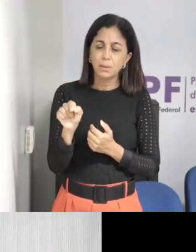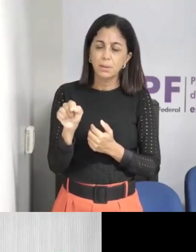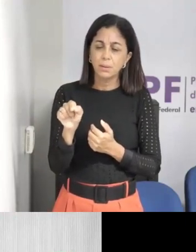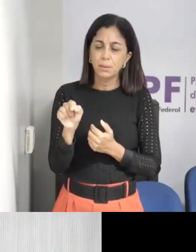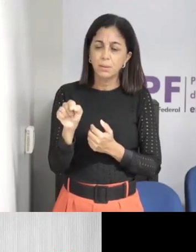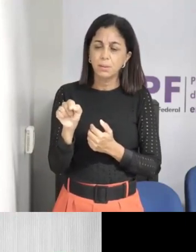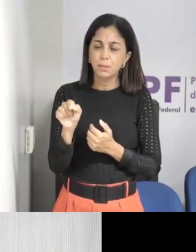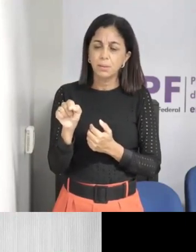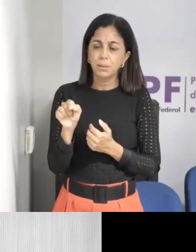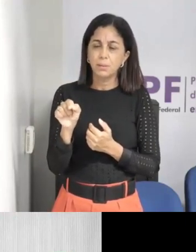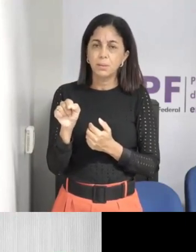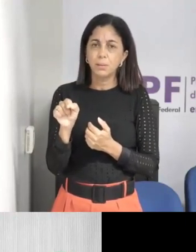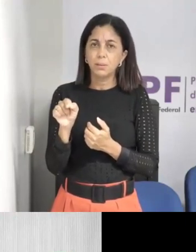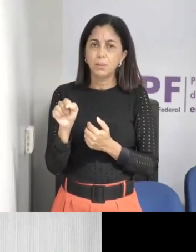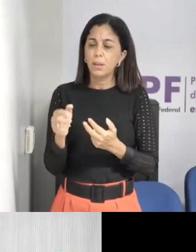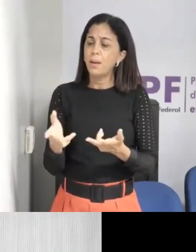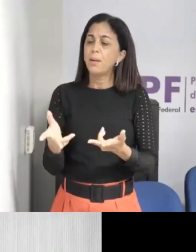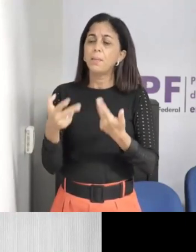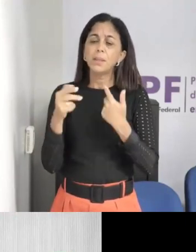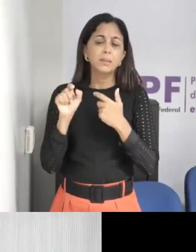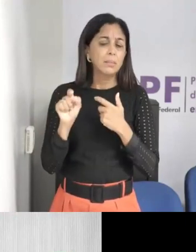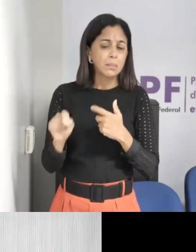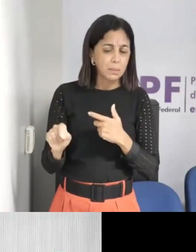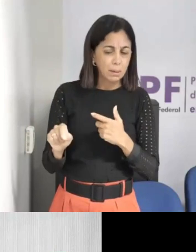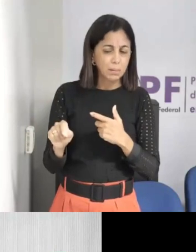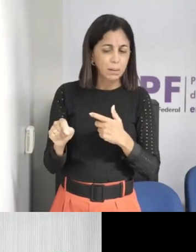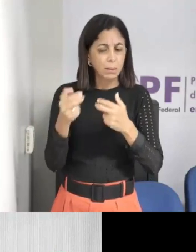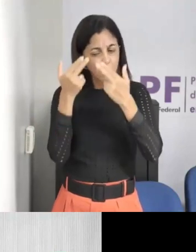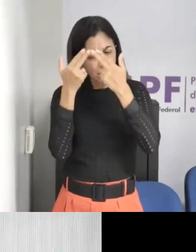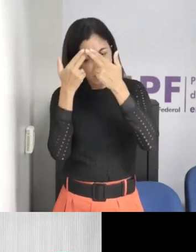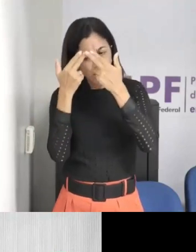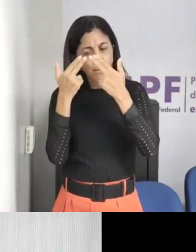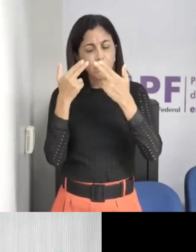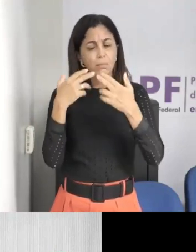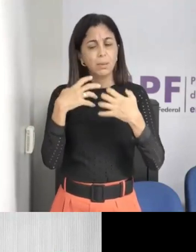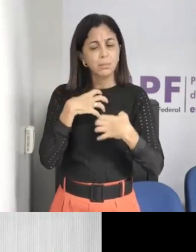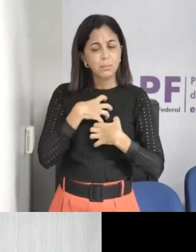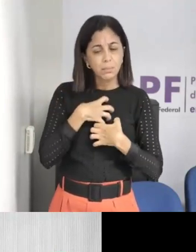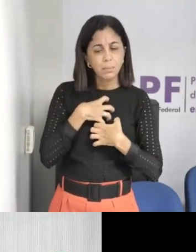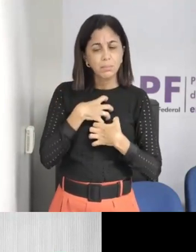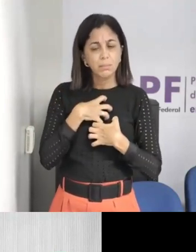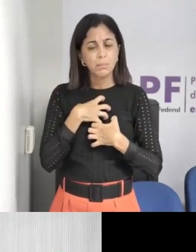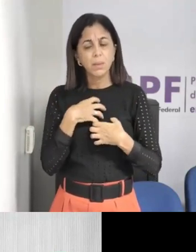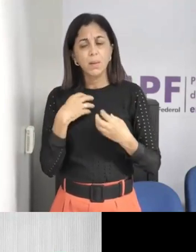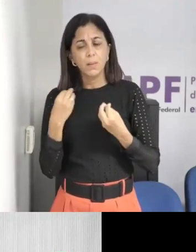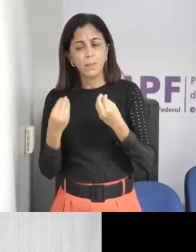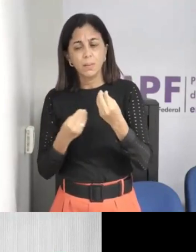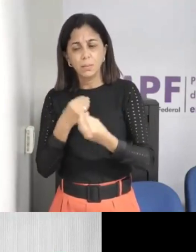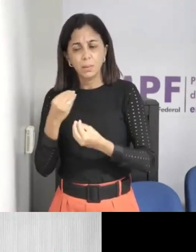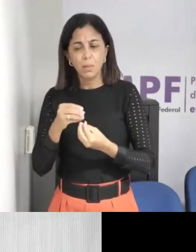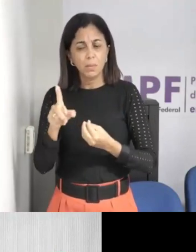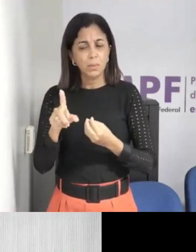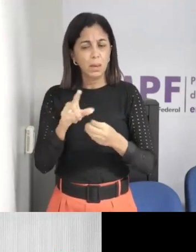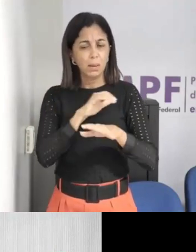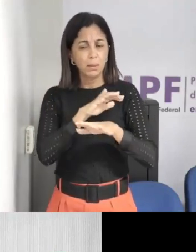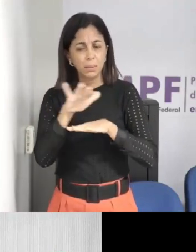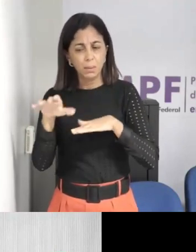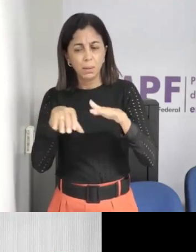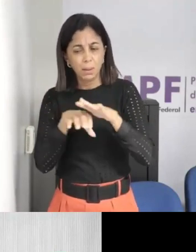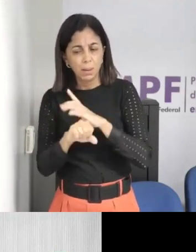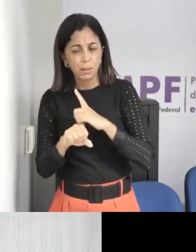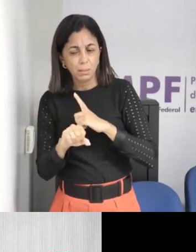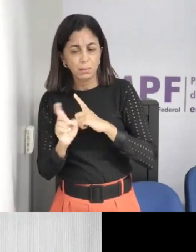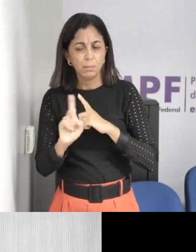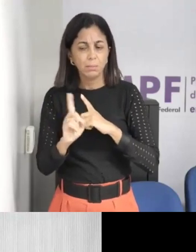possuem, elas apresentam especialmente o abuso sexual no ambiente virtual, existe